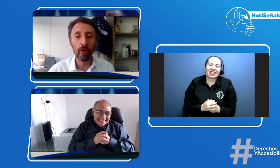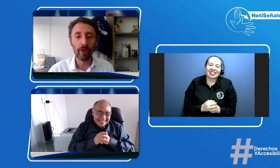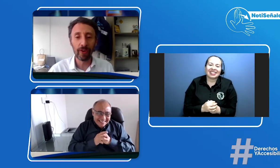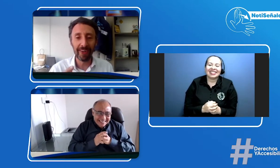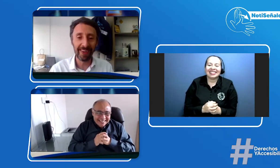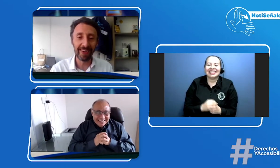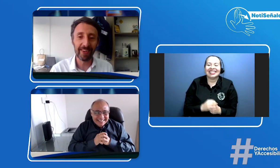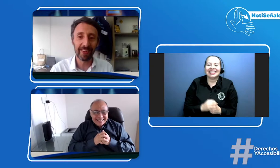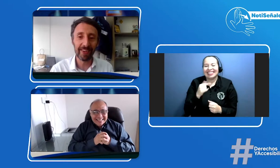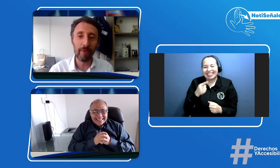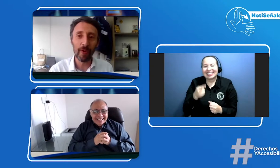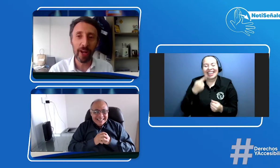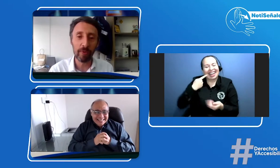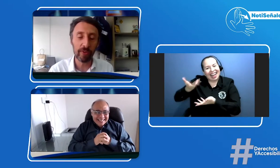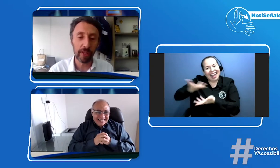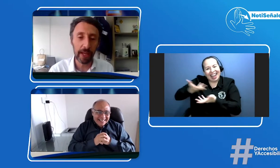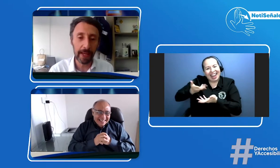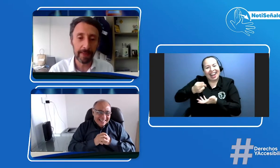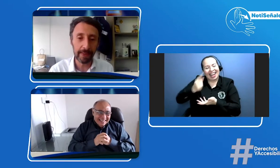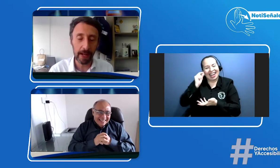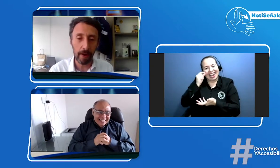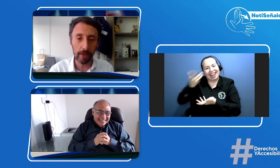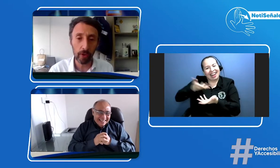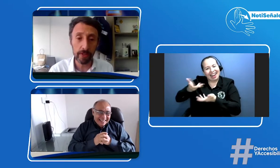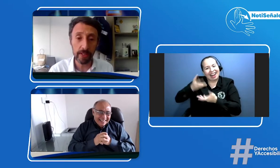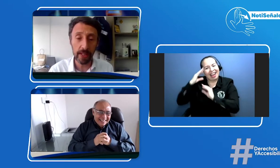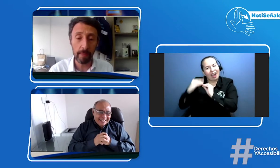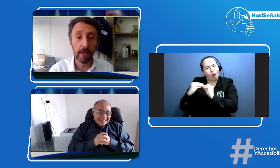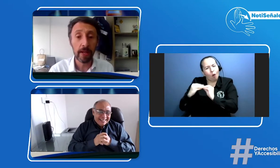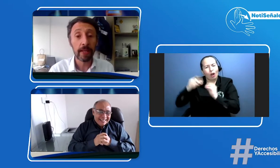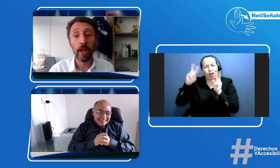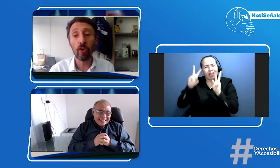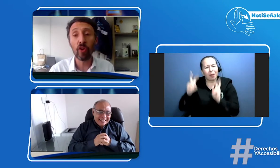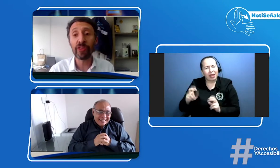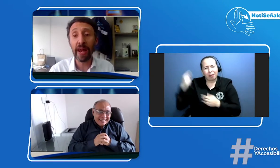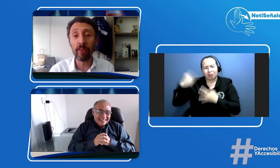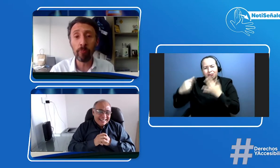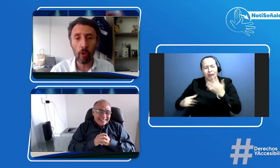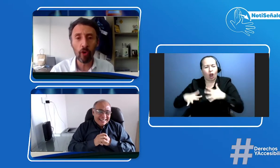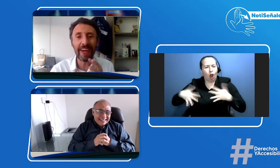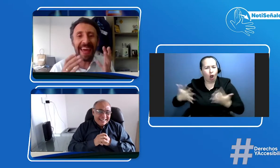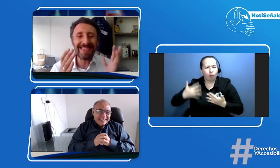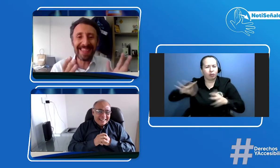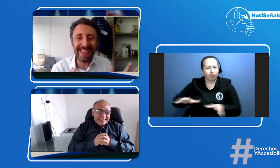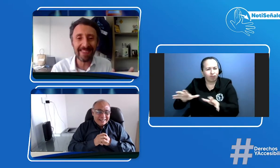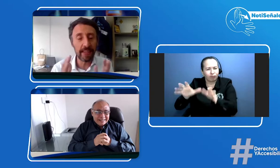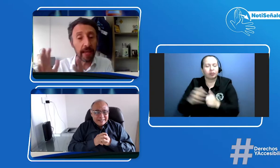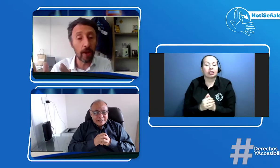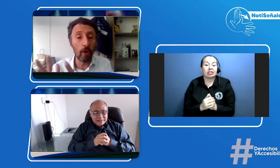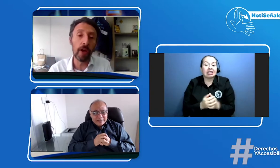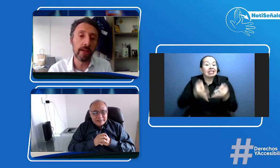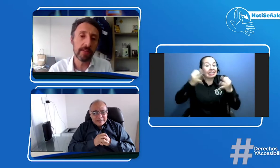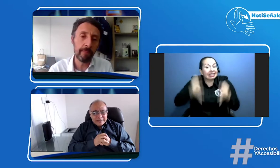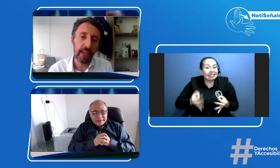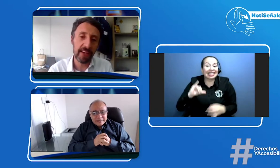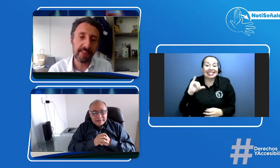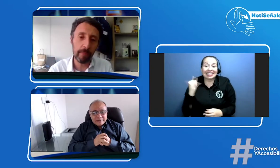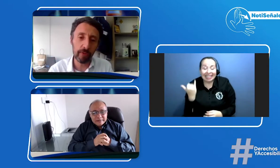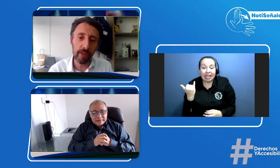señor cómo logramos trabajar todo este tema quiero contarles un poco qué sí es y qué no es este proceso